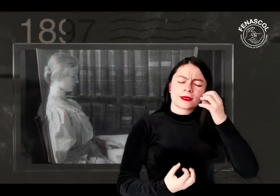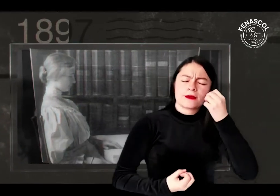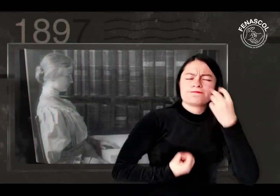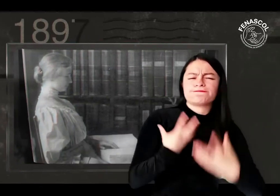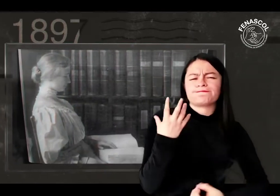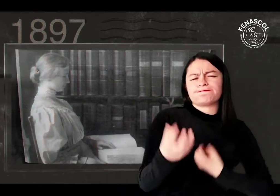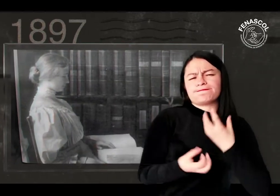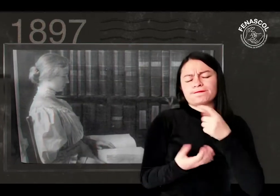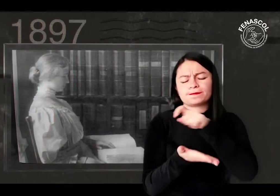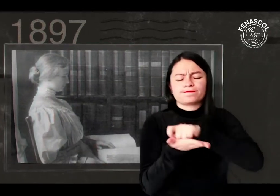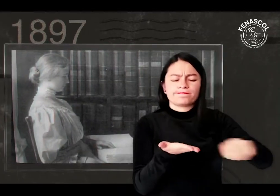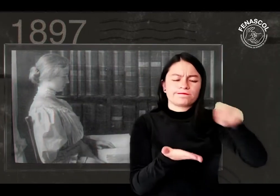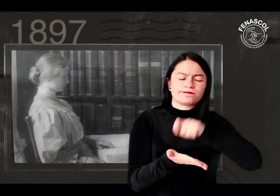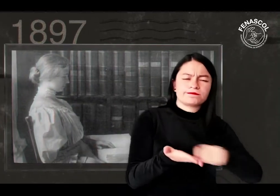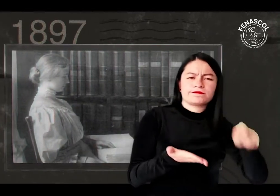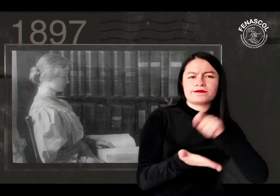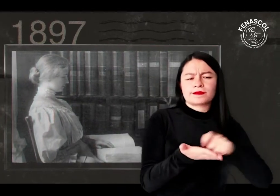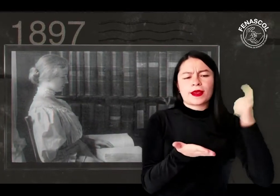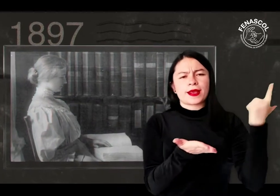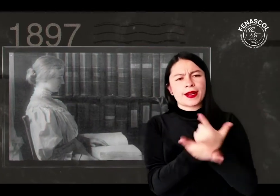Ella fue una escritora.